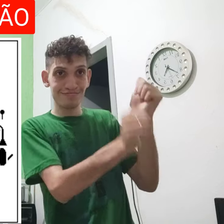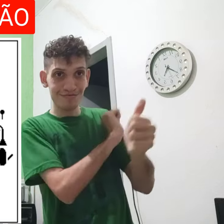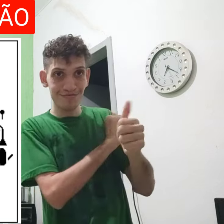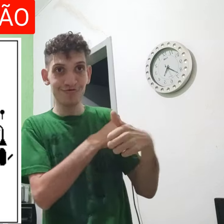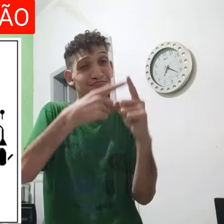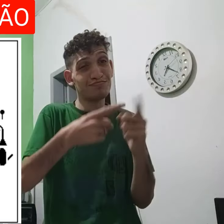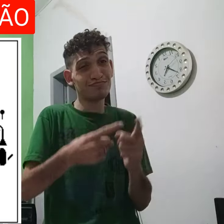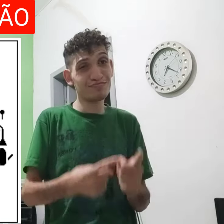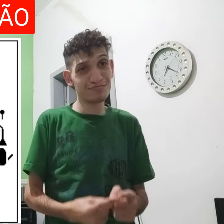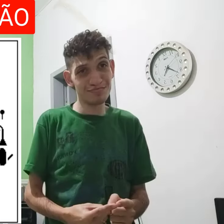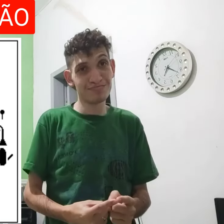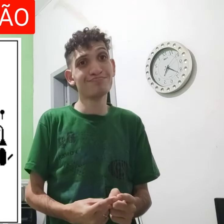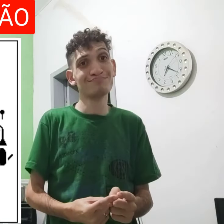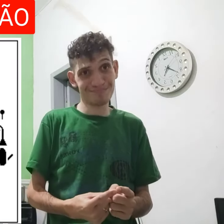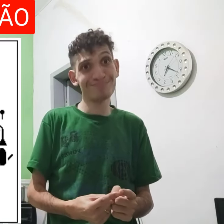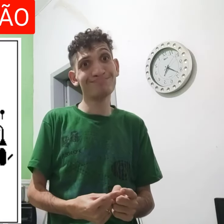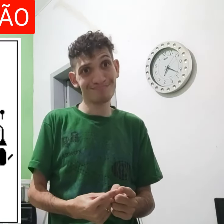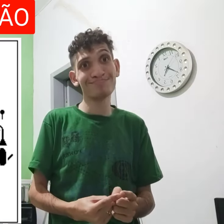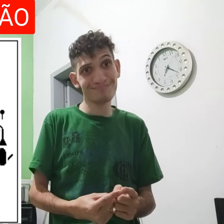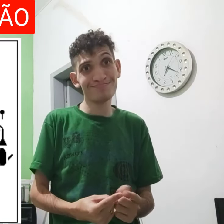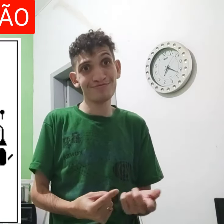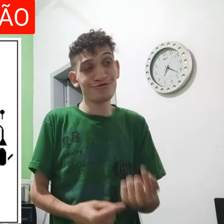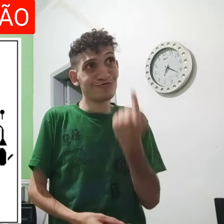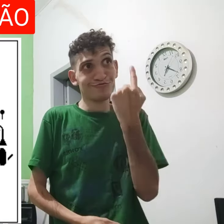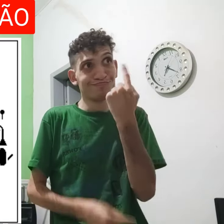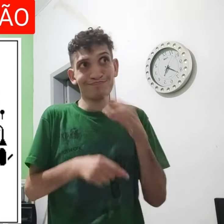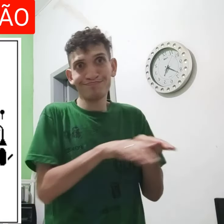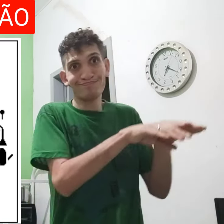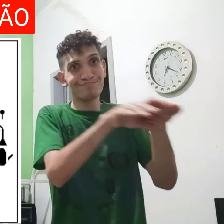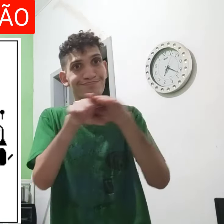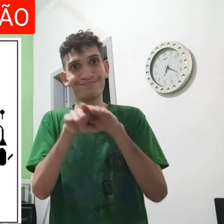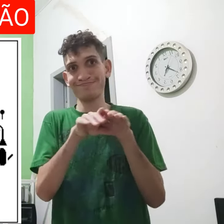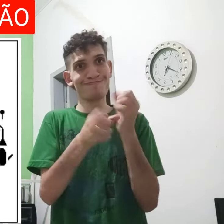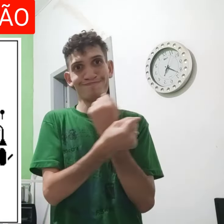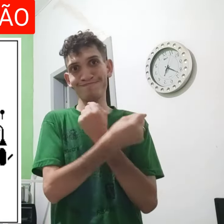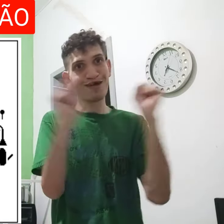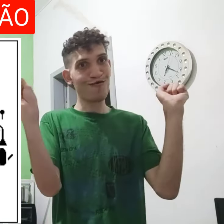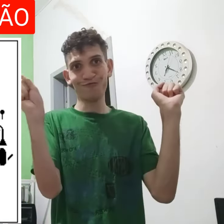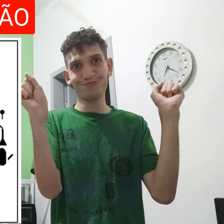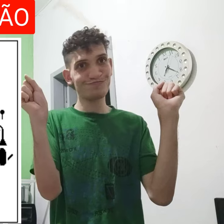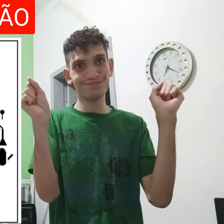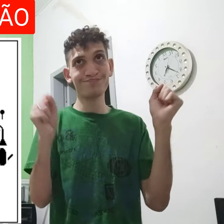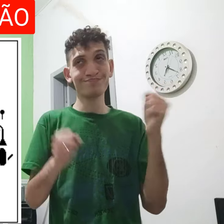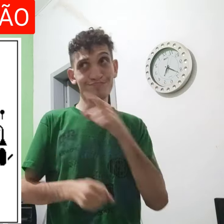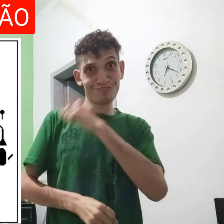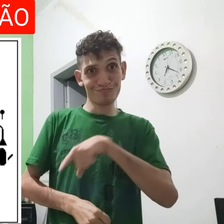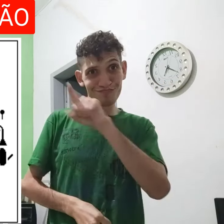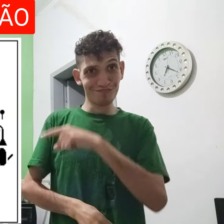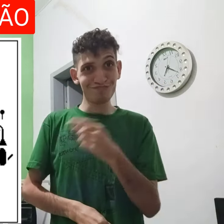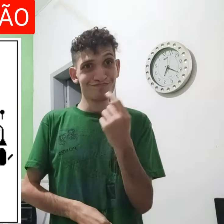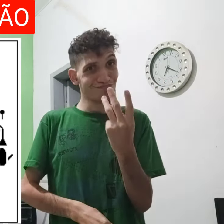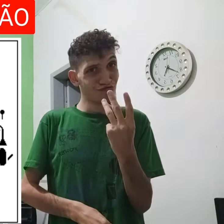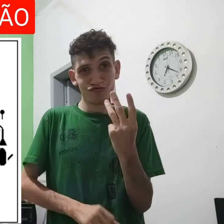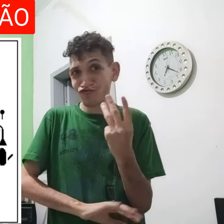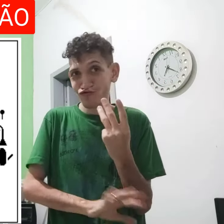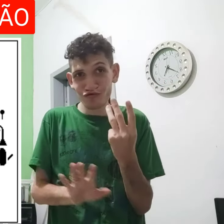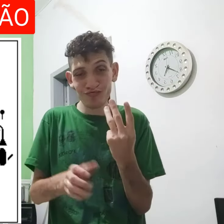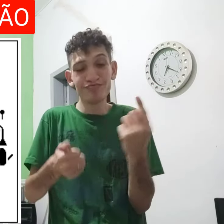porque vem expor de vários tipos um padrão impossível esse daqui